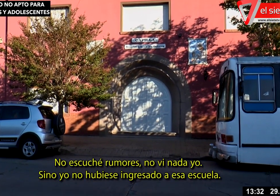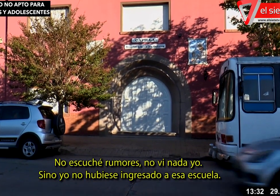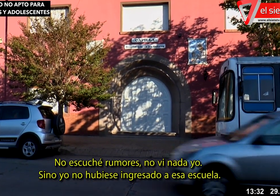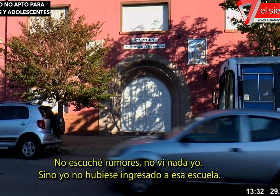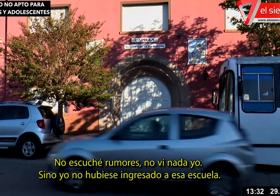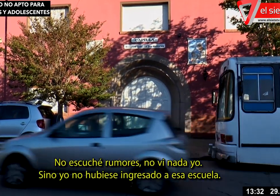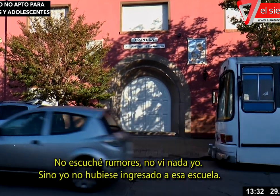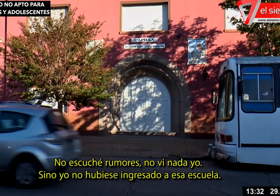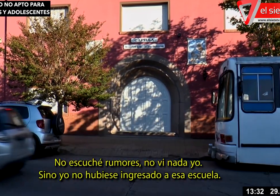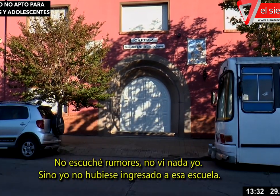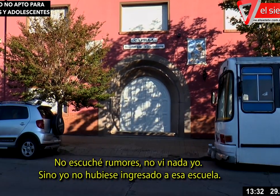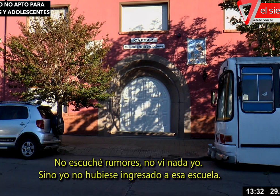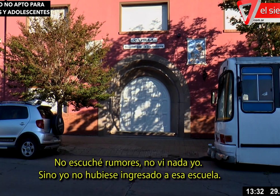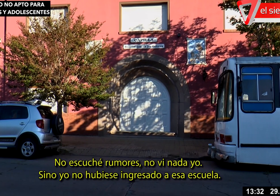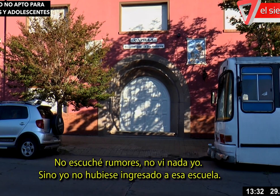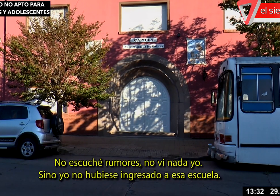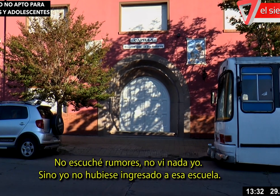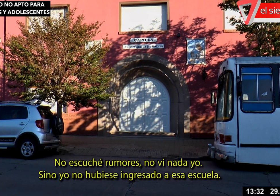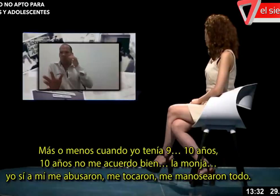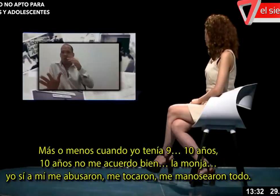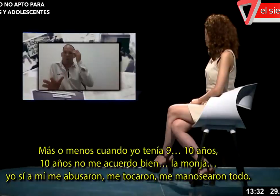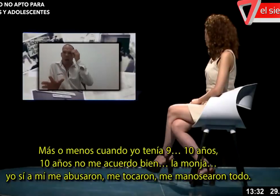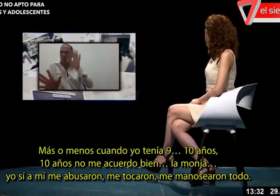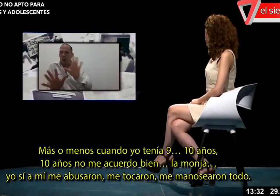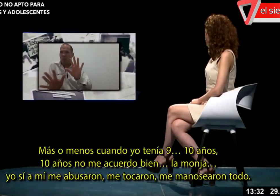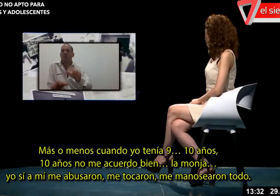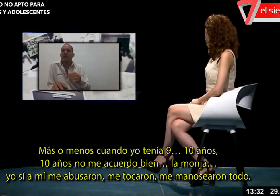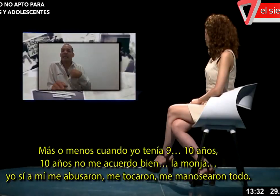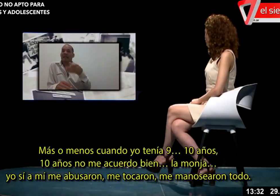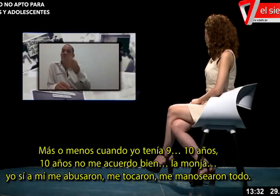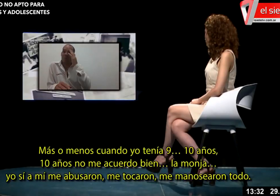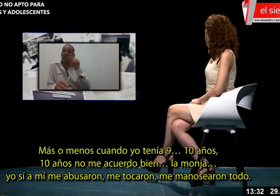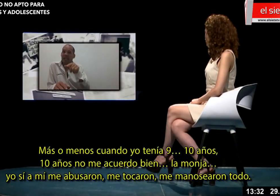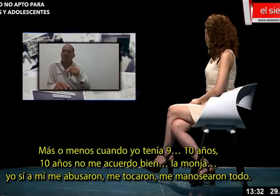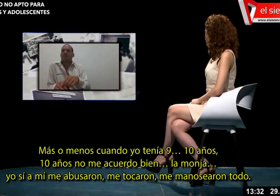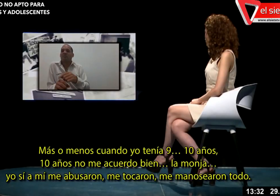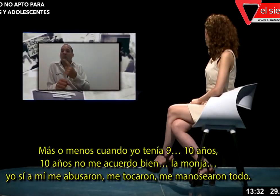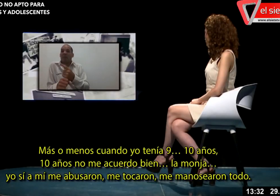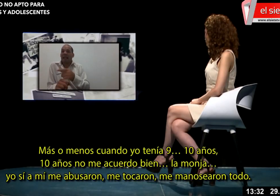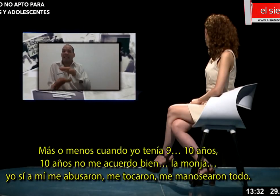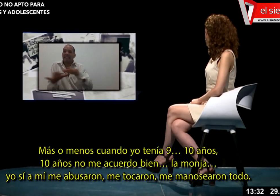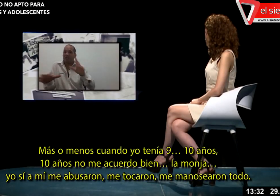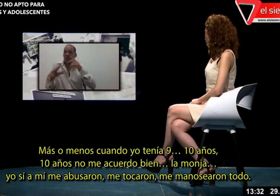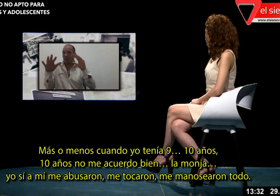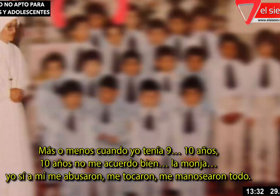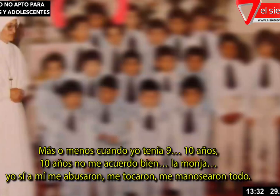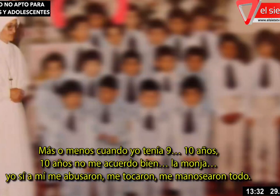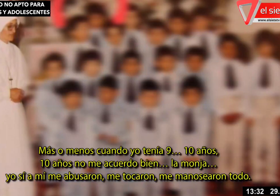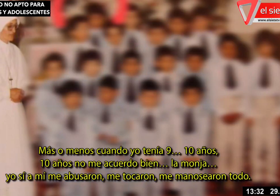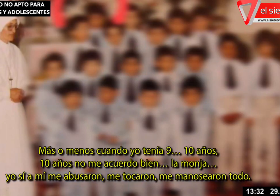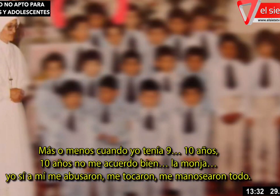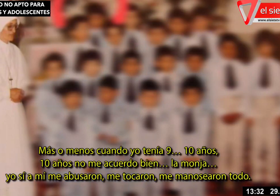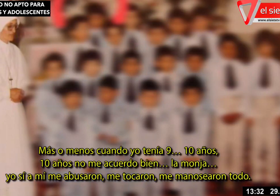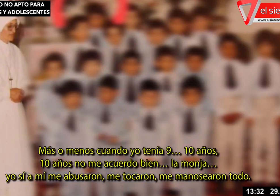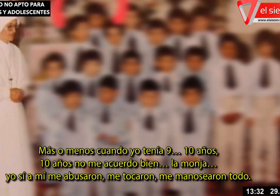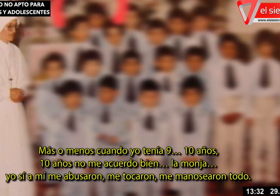nada yo. Si no, yo no hubiese ingresado a esa escuela. Más o menos cuando yo tenía nueve, diez años, diez años, no me acuerdo bien. La